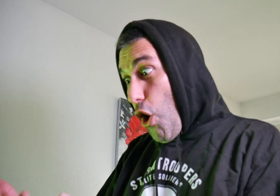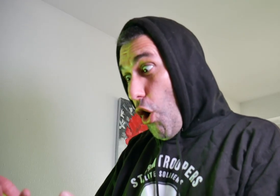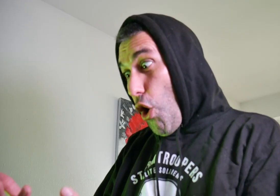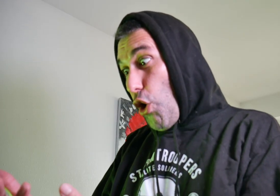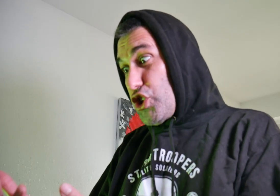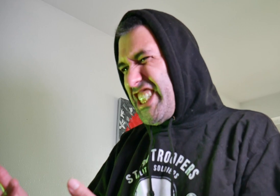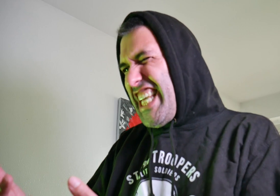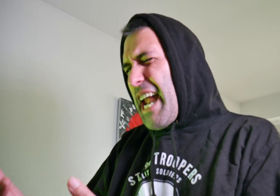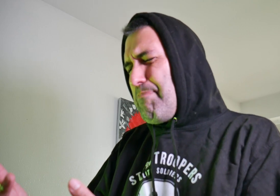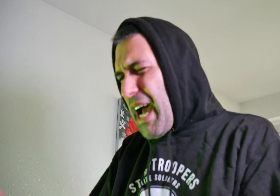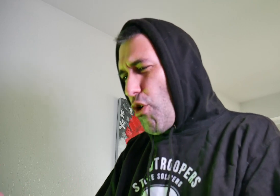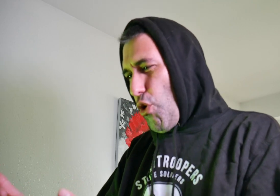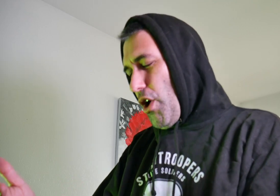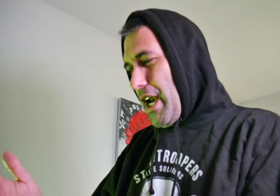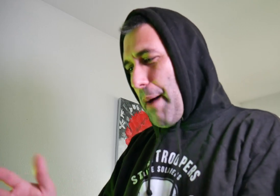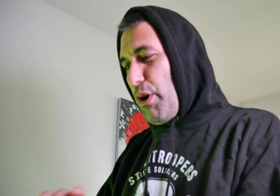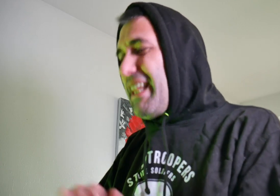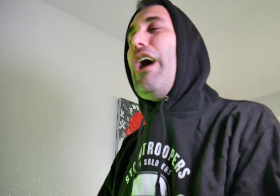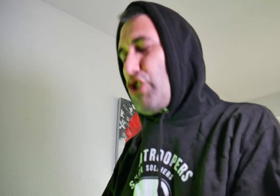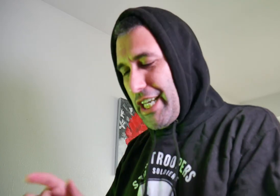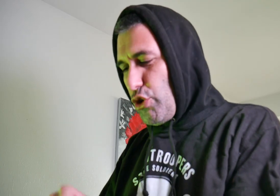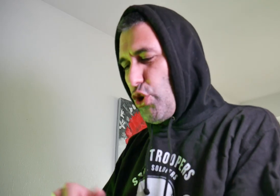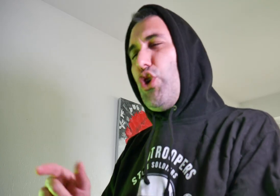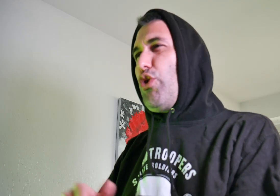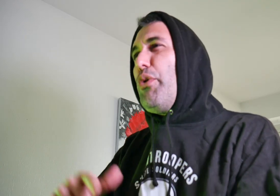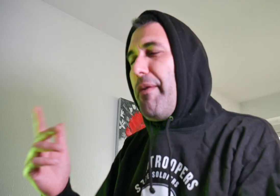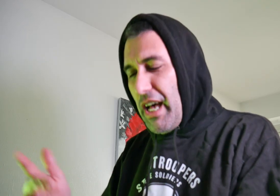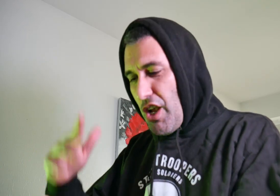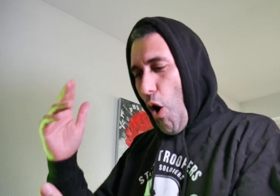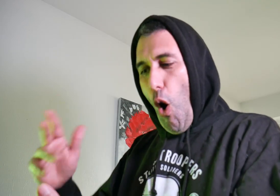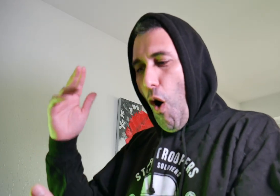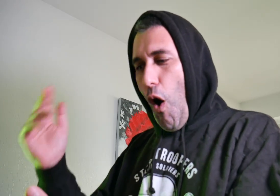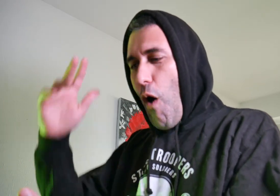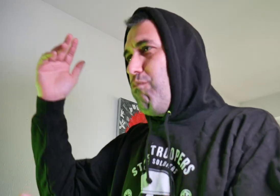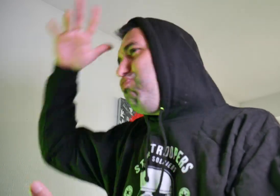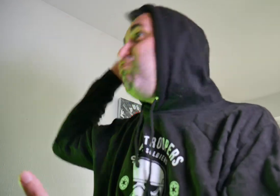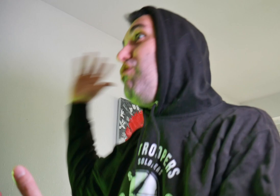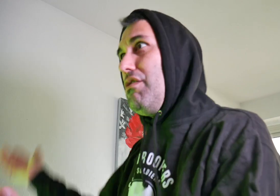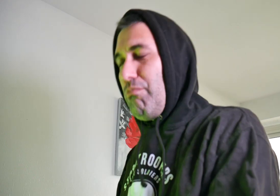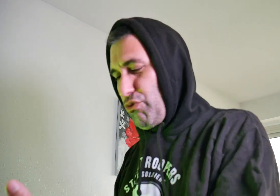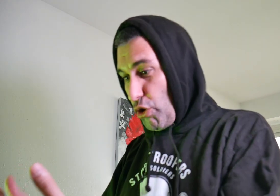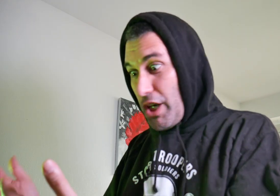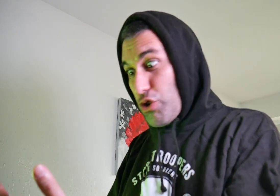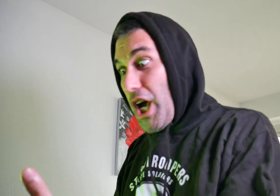¡Woooh! ¡Hostia, hermano! La prueba de la hostia. Esto, esto, esto prueba... ¡Buf! ¡Montón de cosas!